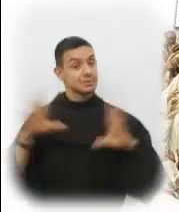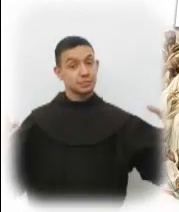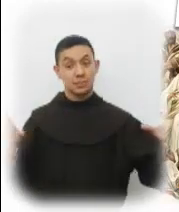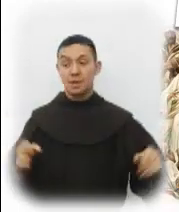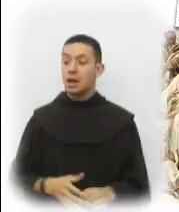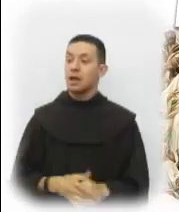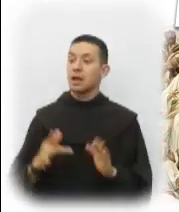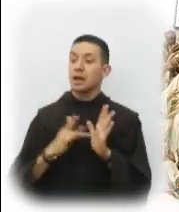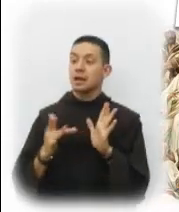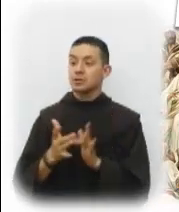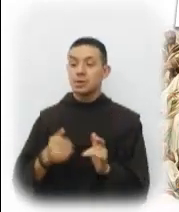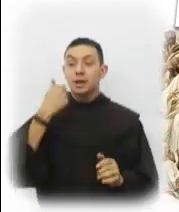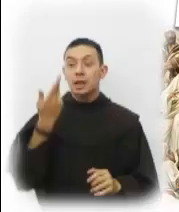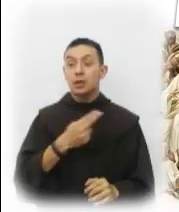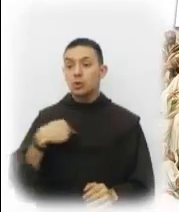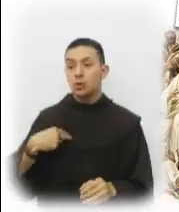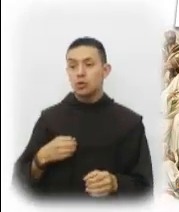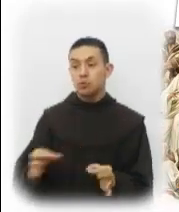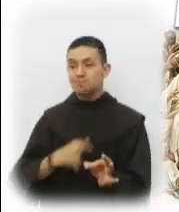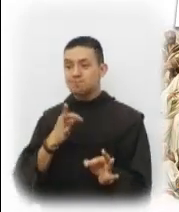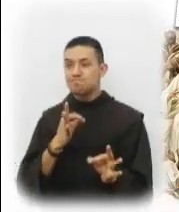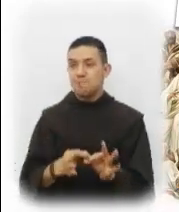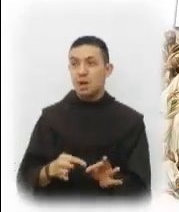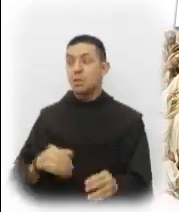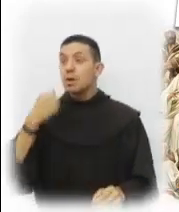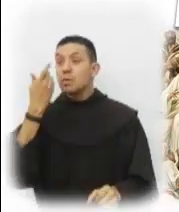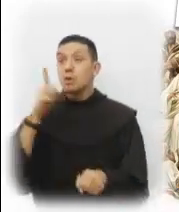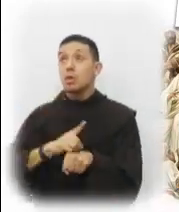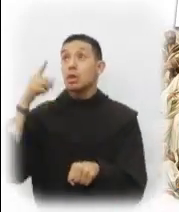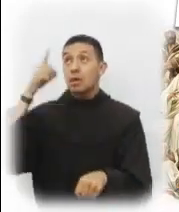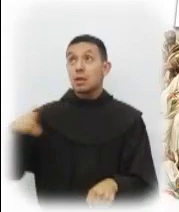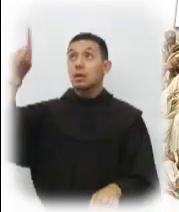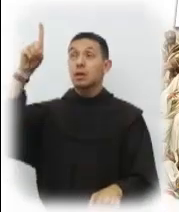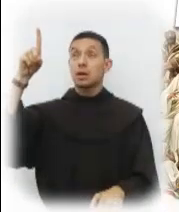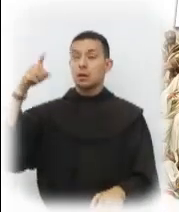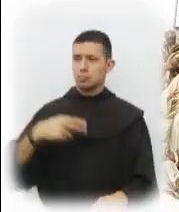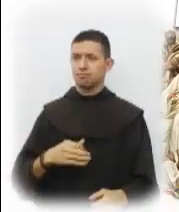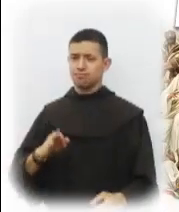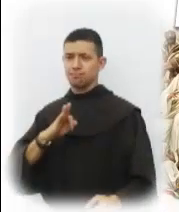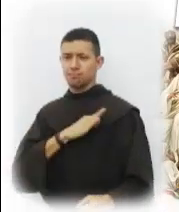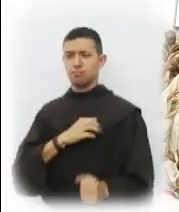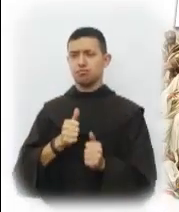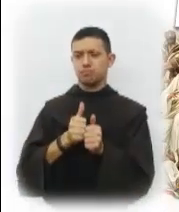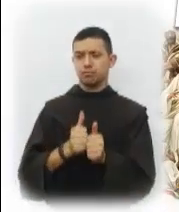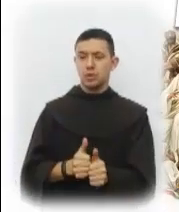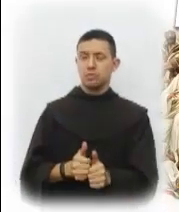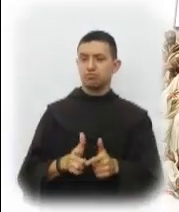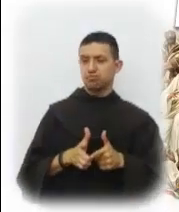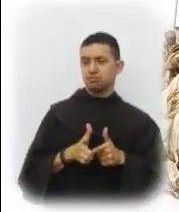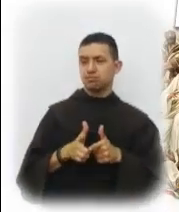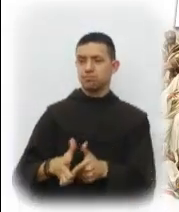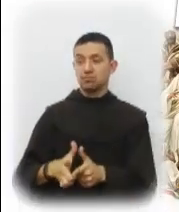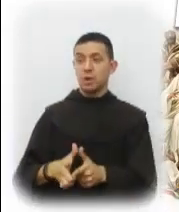Nos lo dice claramente hoy. Lo que Él busca es que hagamos las obras de Dios y para eso debemos tener una fe